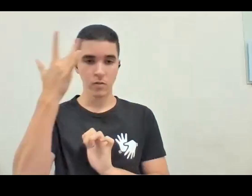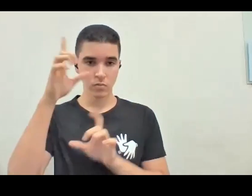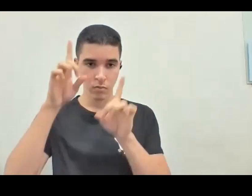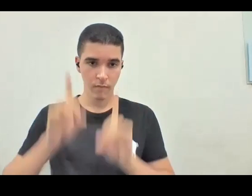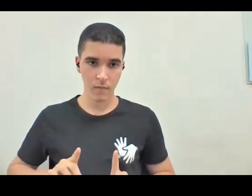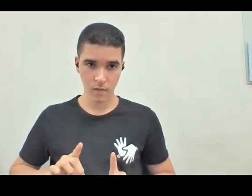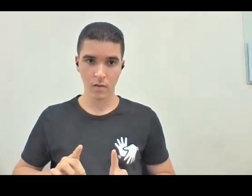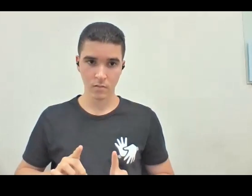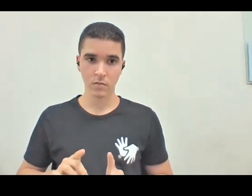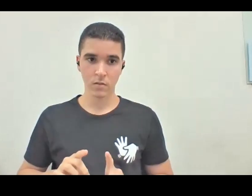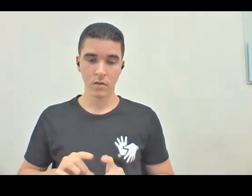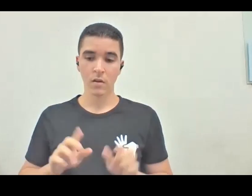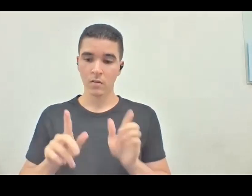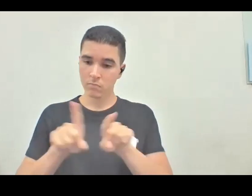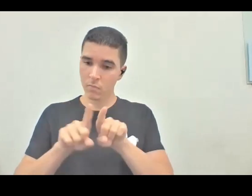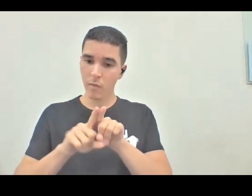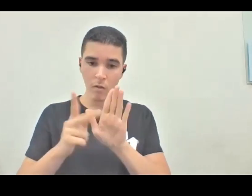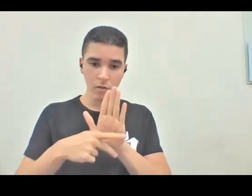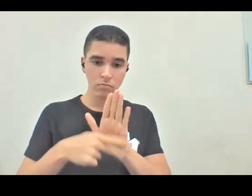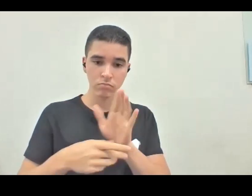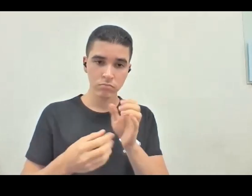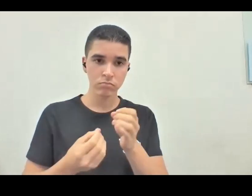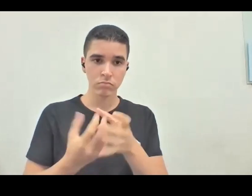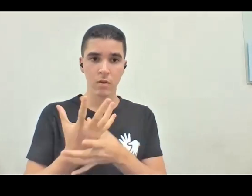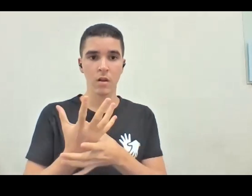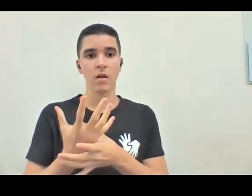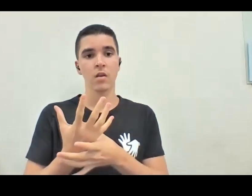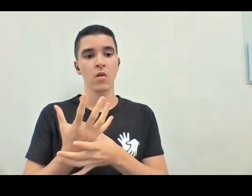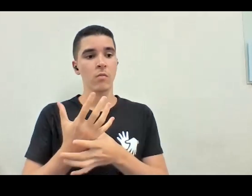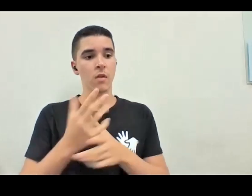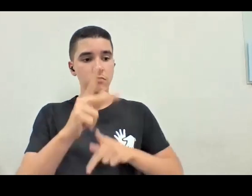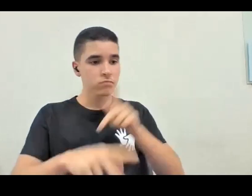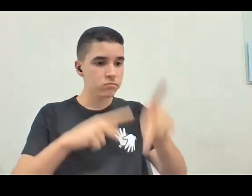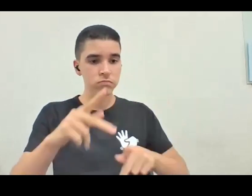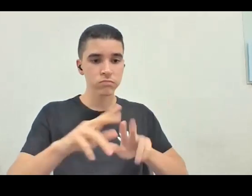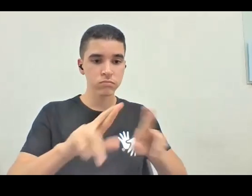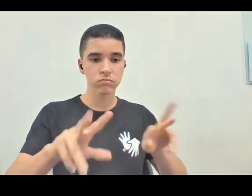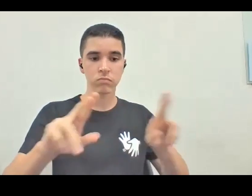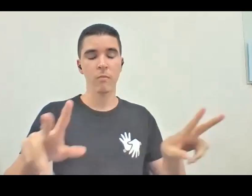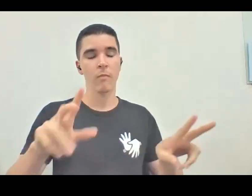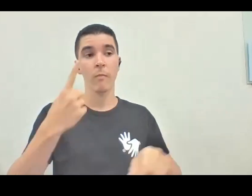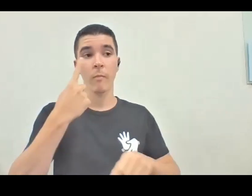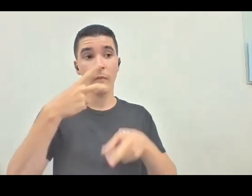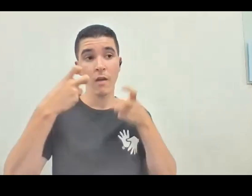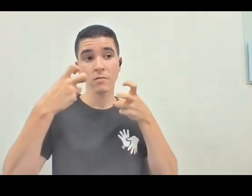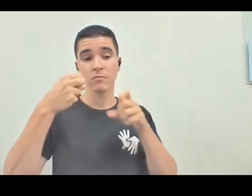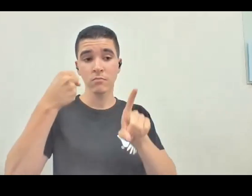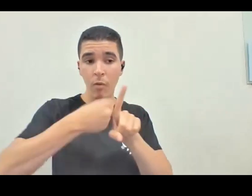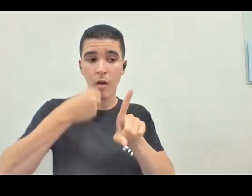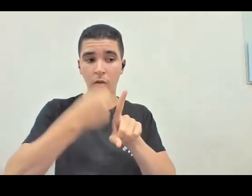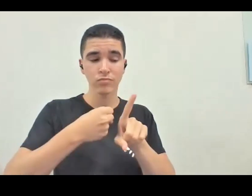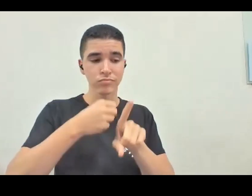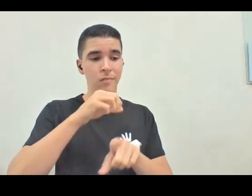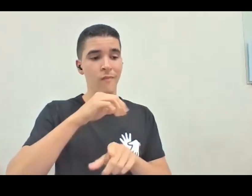e programas de formação para recepção de públicos diversos, vejo que é uma luta, são muitas as escolhas e os